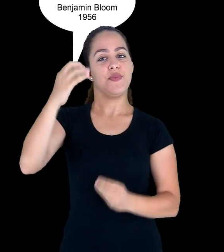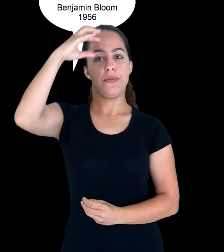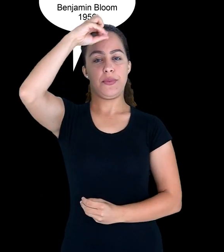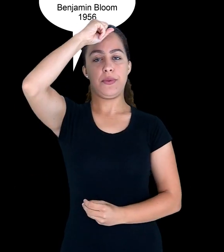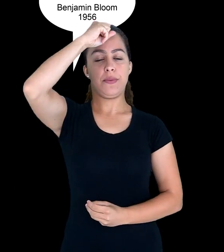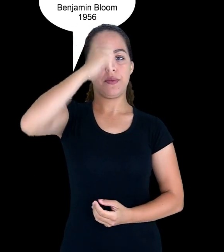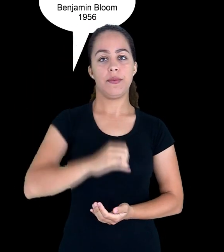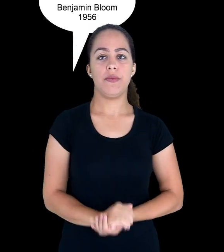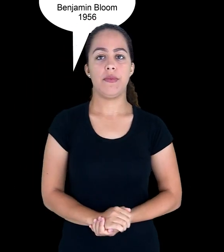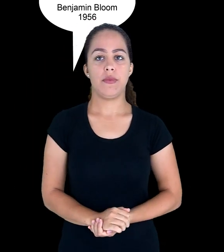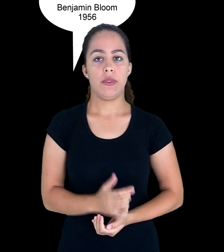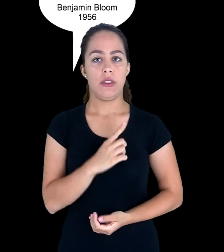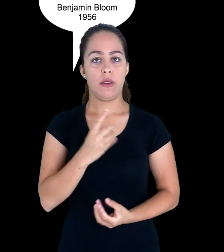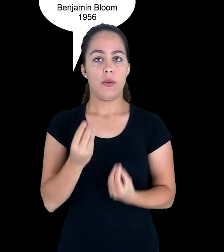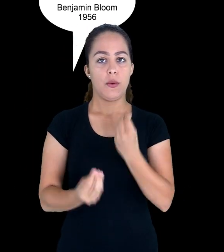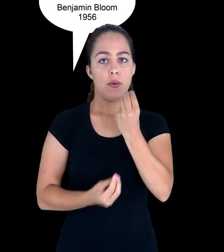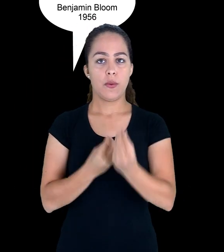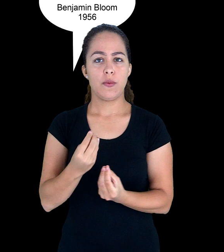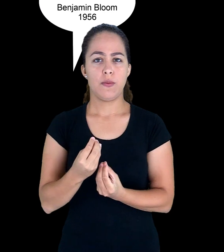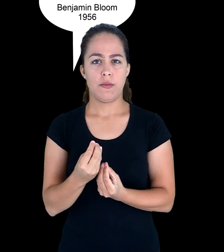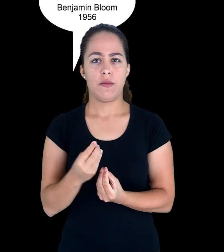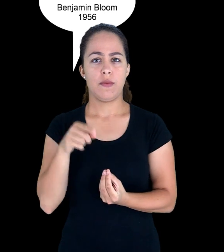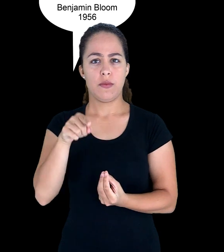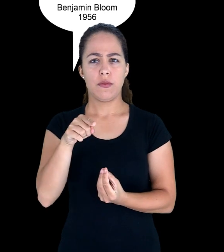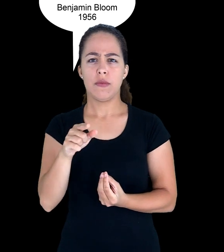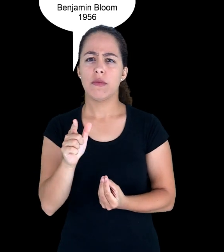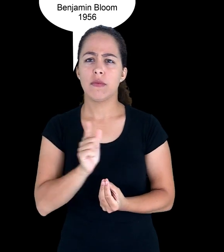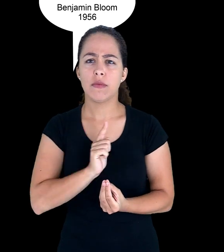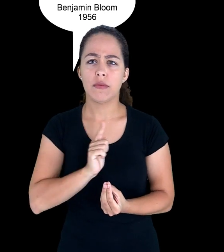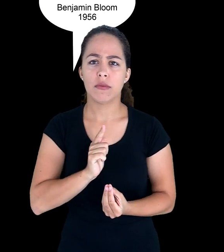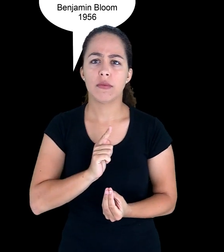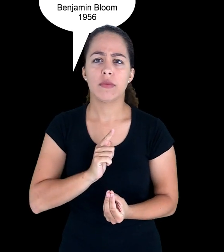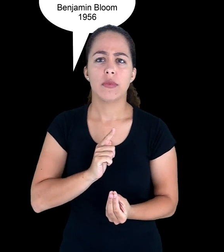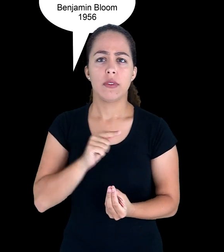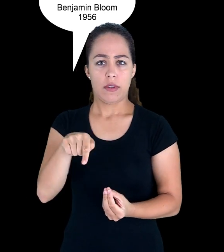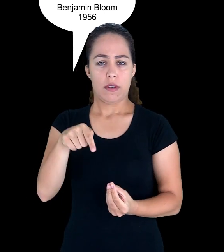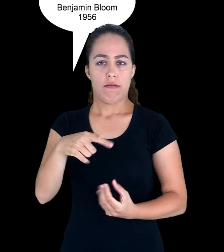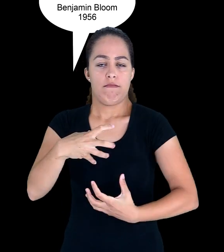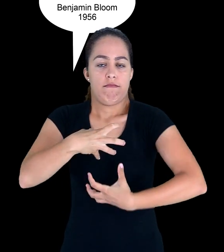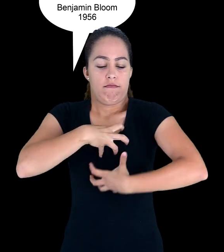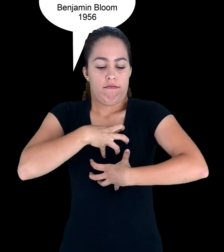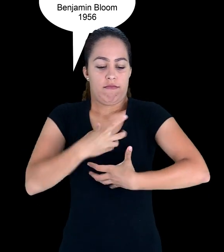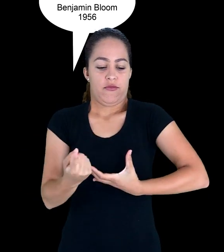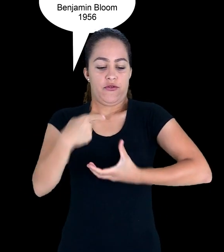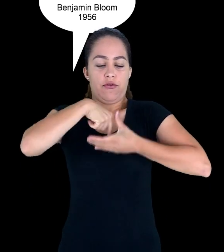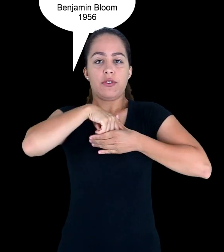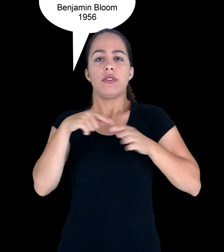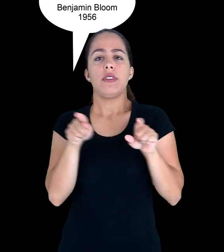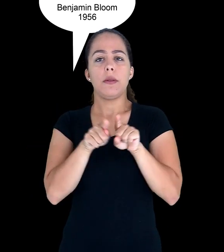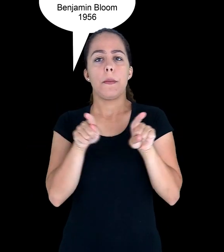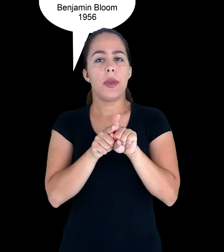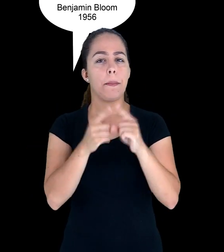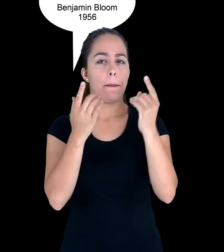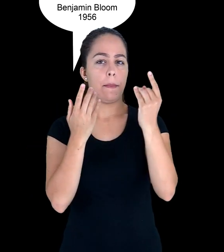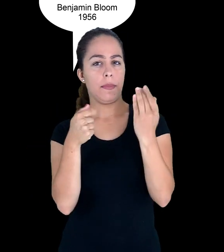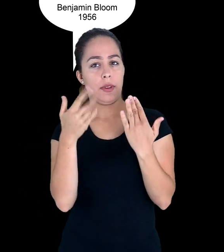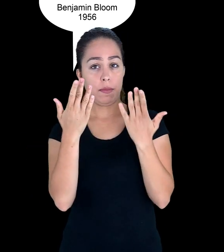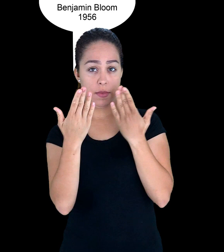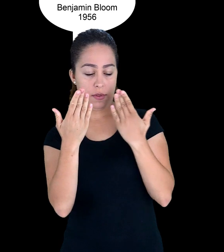e psicomotor. Nesse momento também, cria-se a taxonomia dos objetivos da aprendizagem de